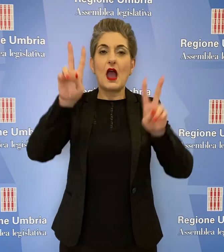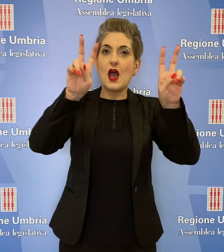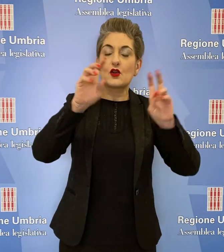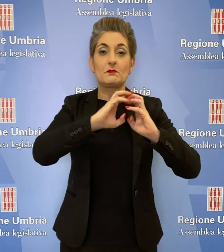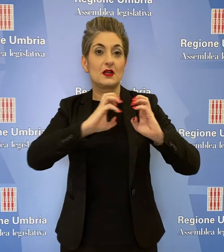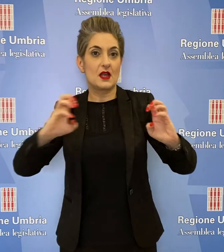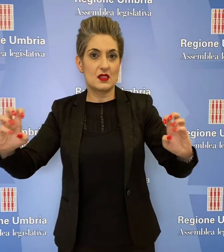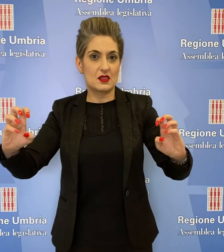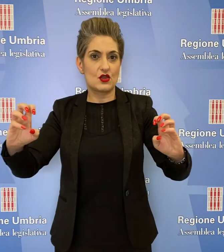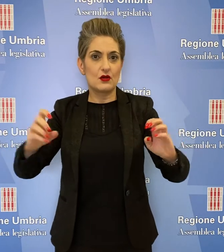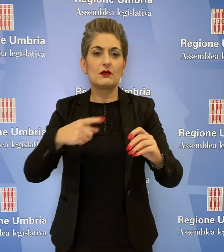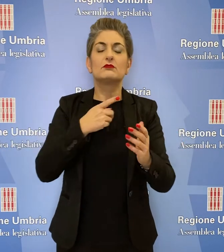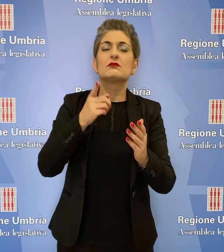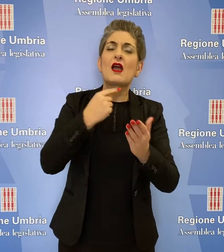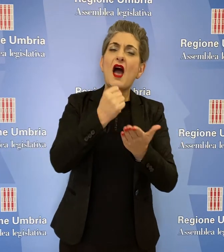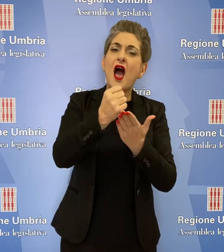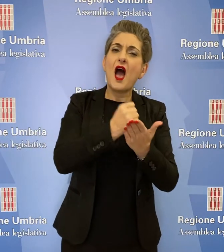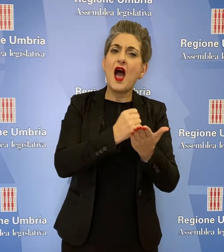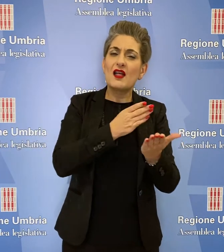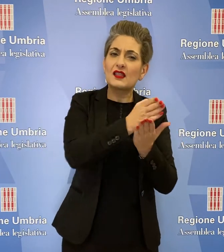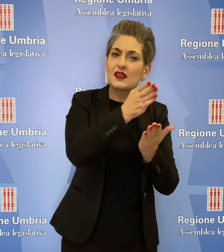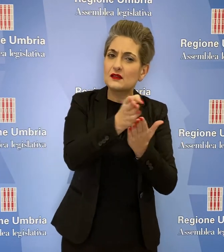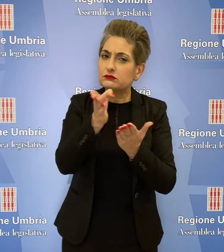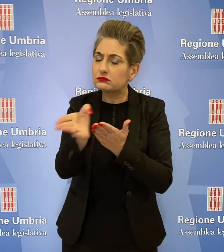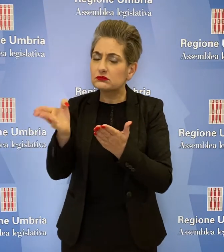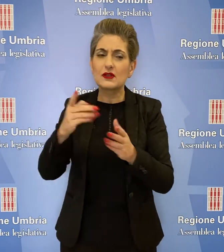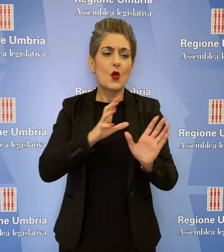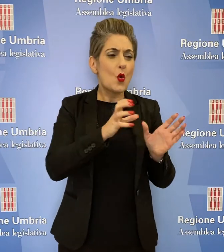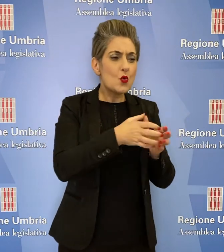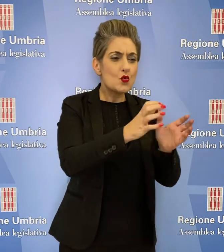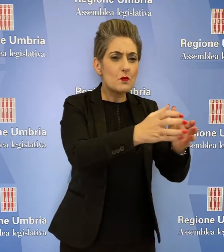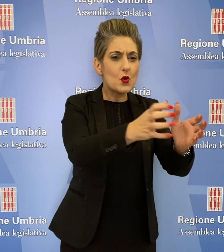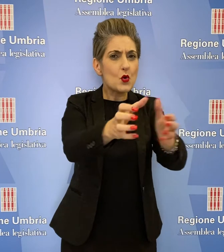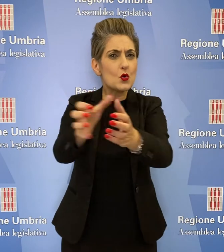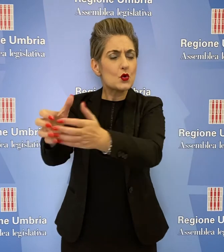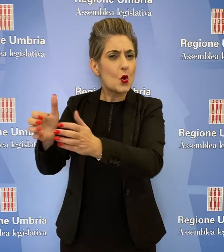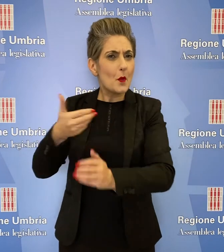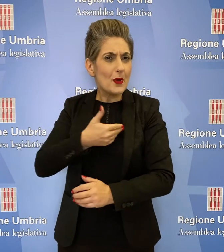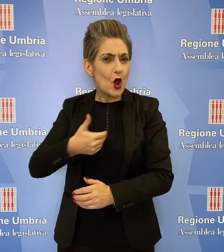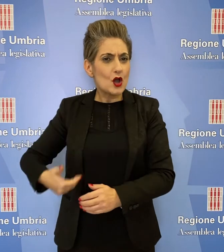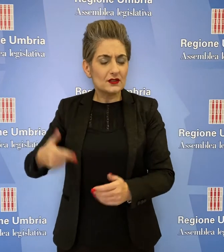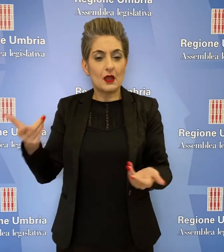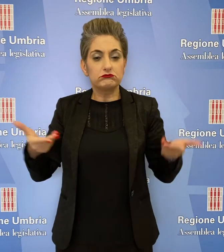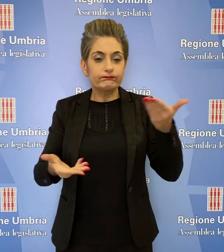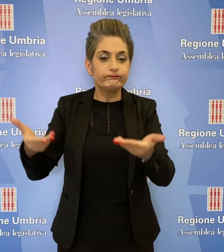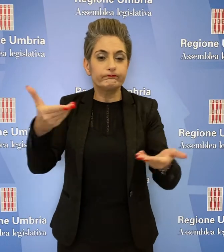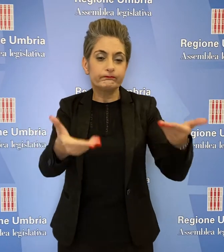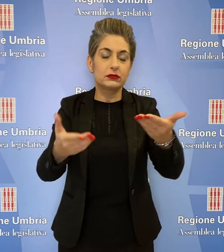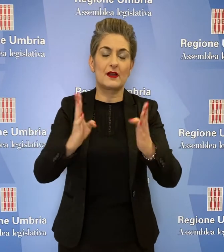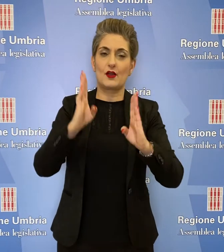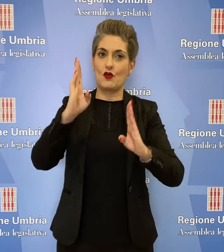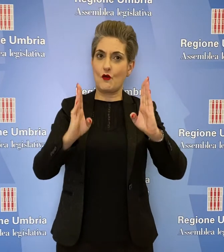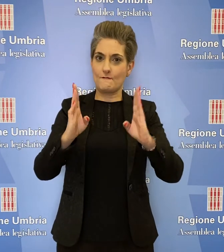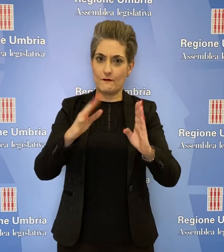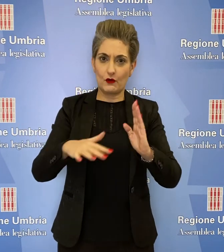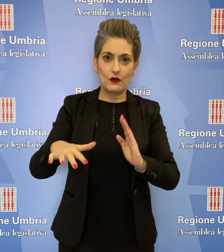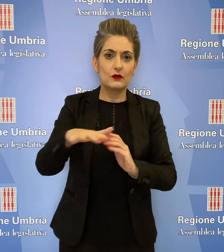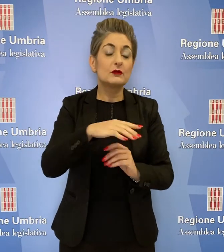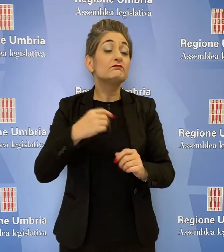discutendo gli atti di indirizzo presentati dai diversi gruppi consigliari. I lavori si sono